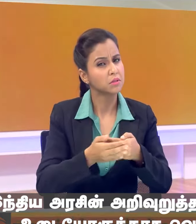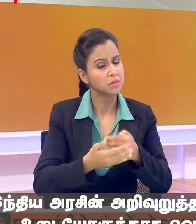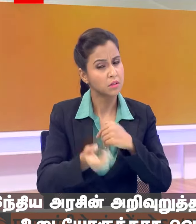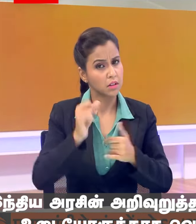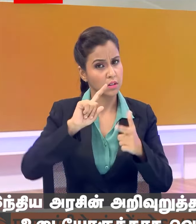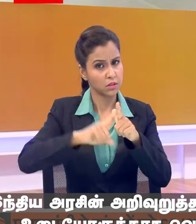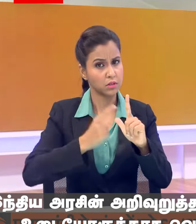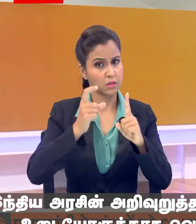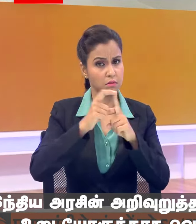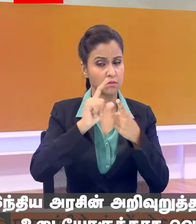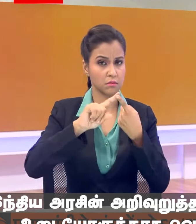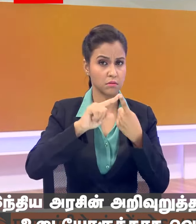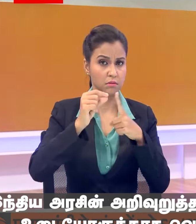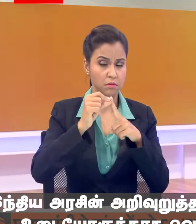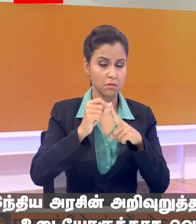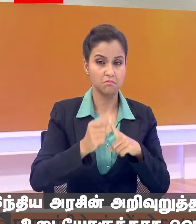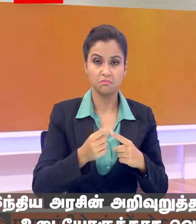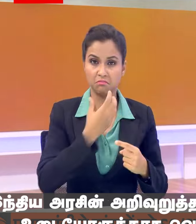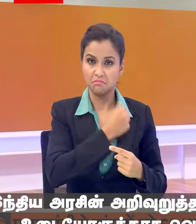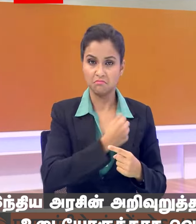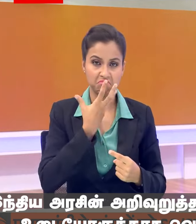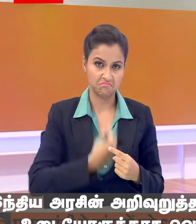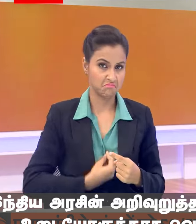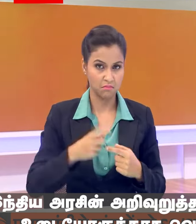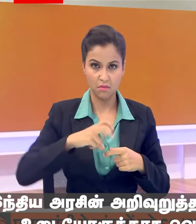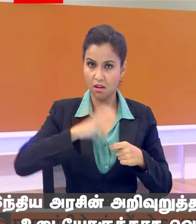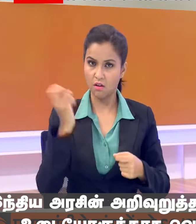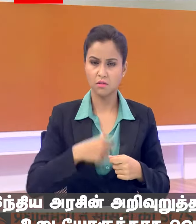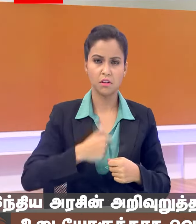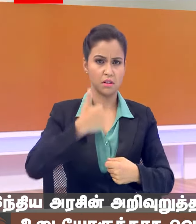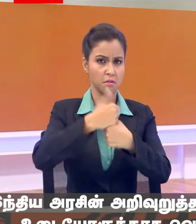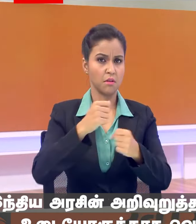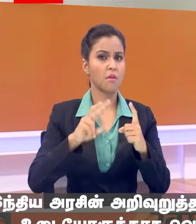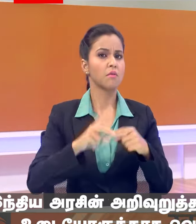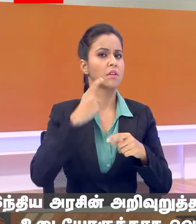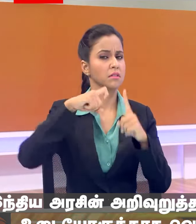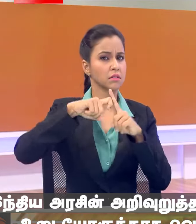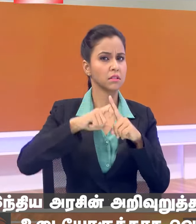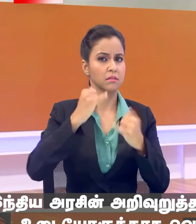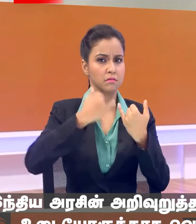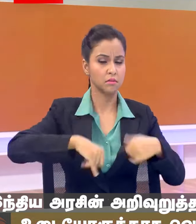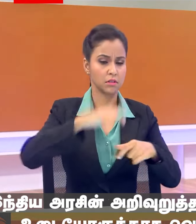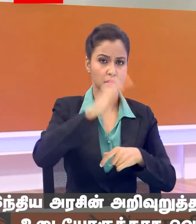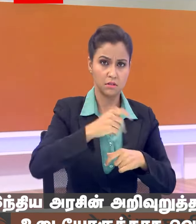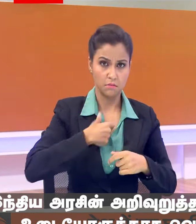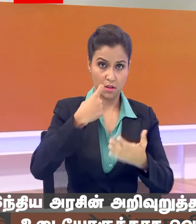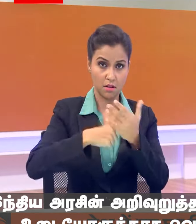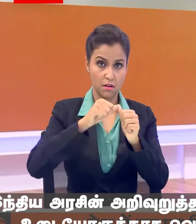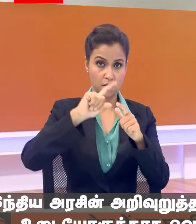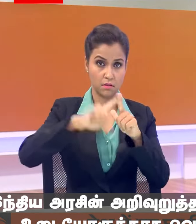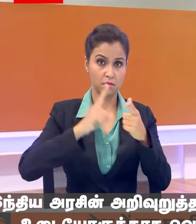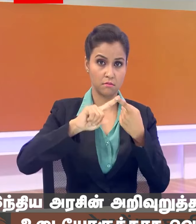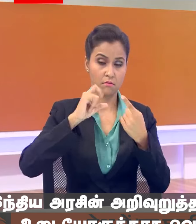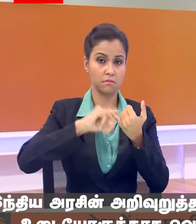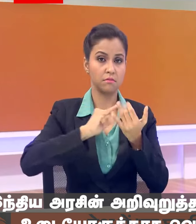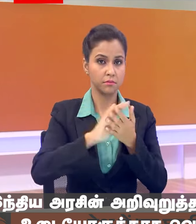से नाराज होकर बाहर चले गए थे कैमरामन विक्की के साथ संसर भाहन पड़सर से मैराजेस राज डिडी